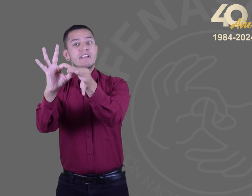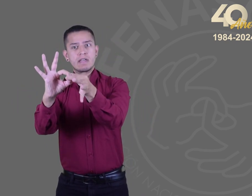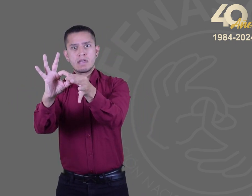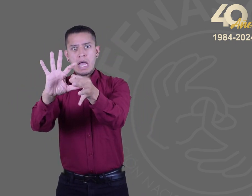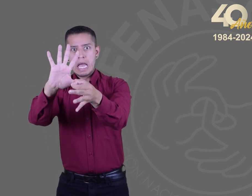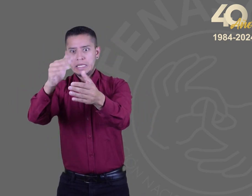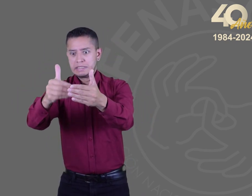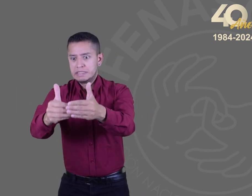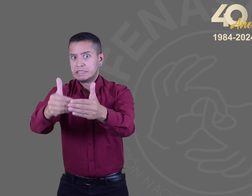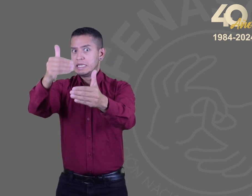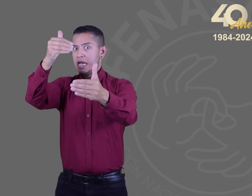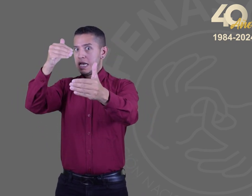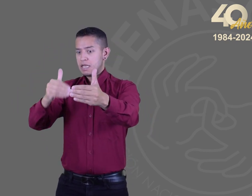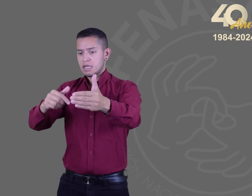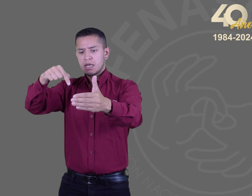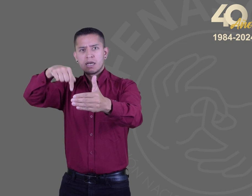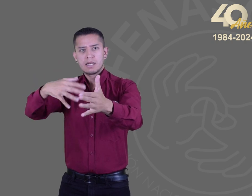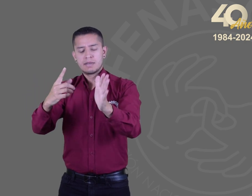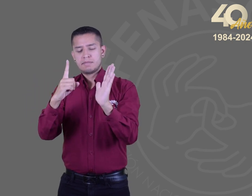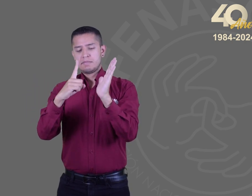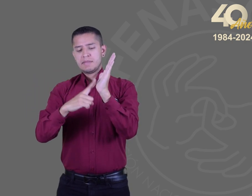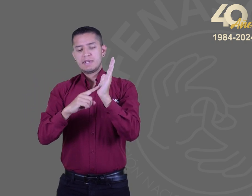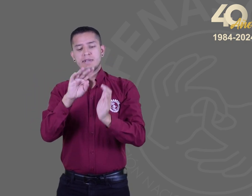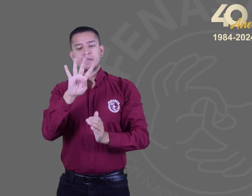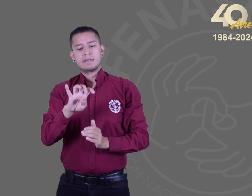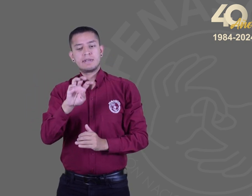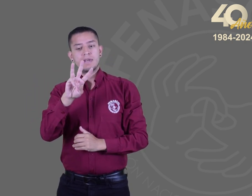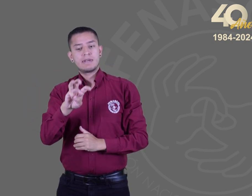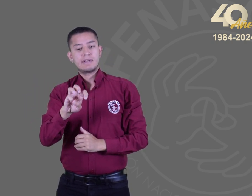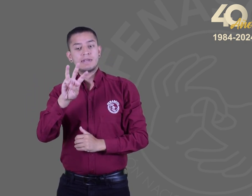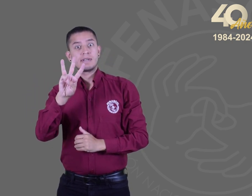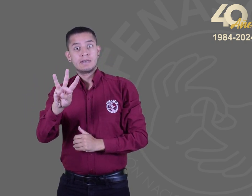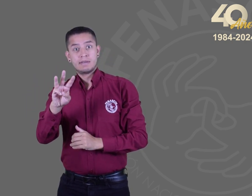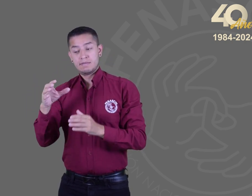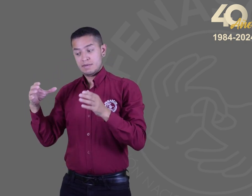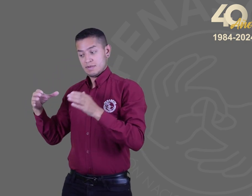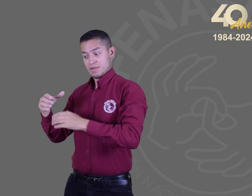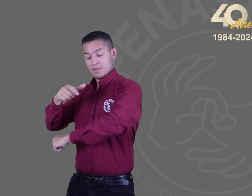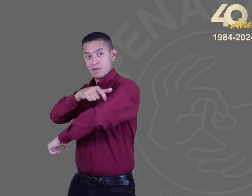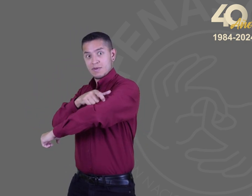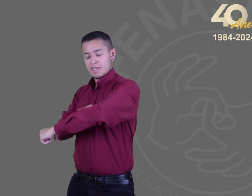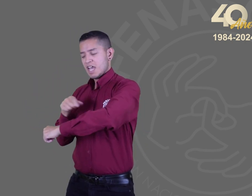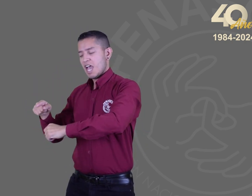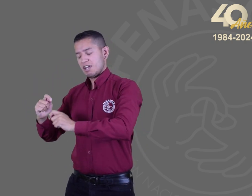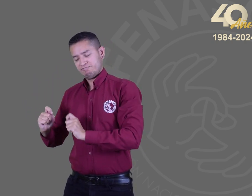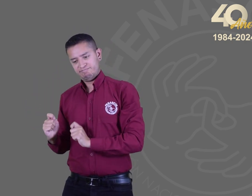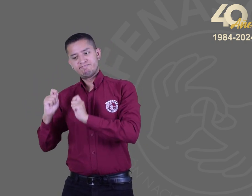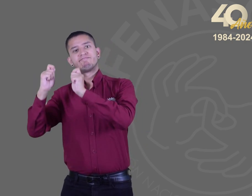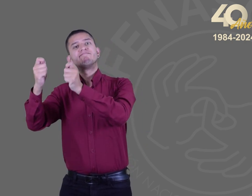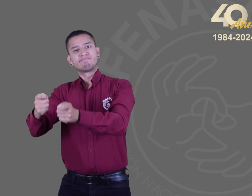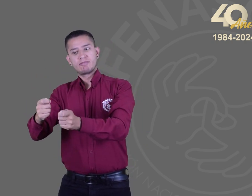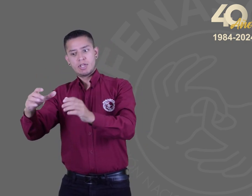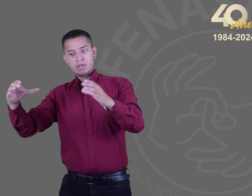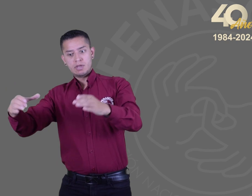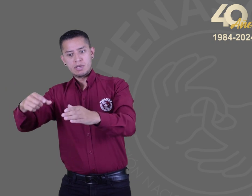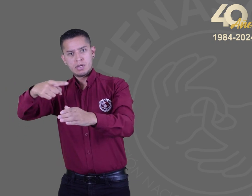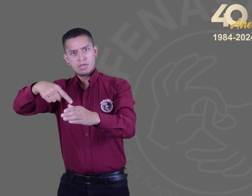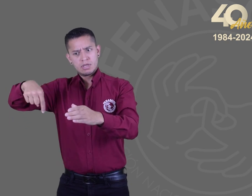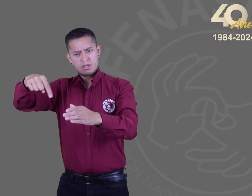Todo empezó en 1983 con la organización de un comité, pero miremos un poco más de